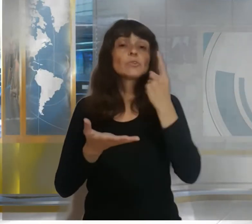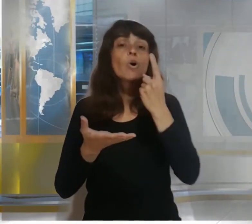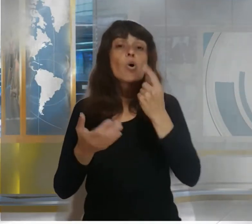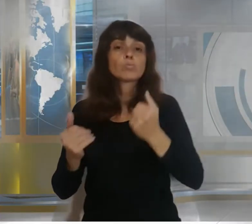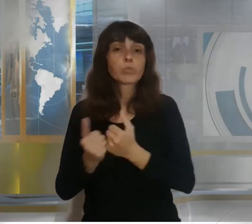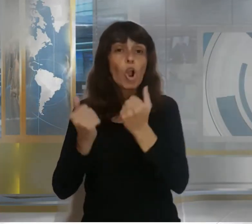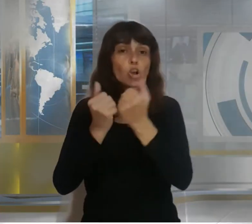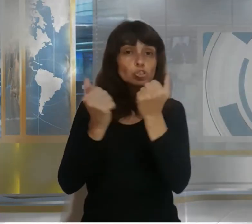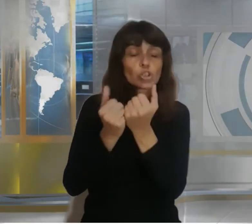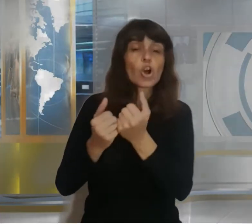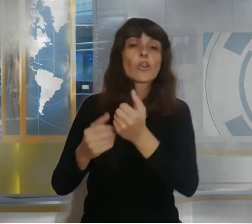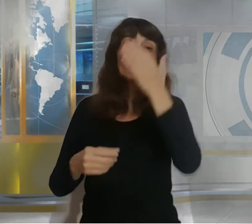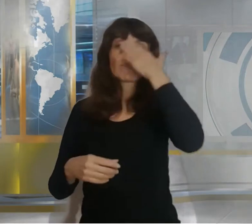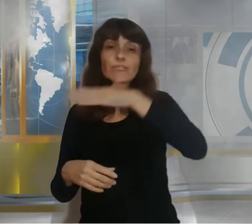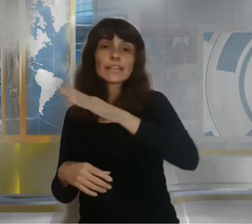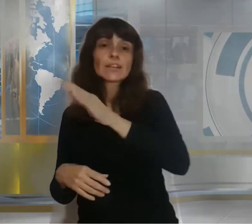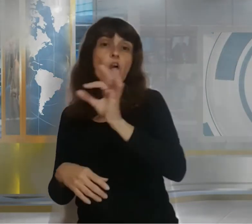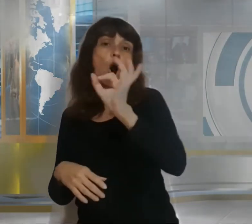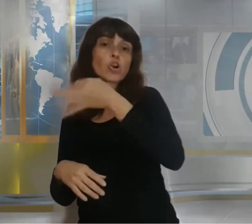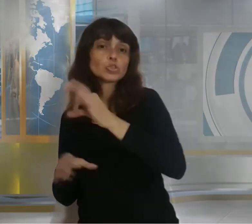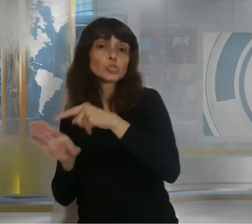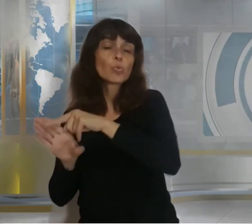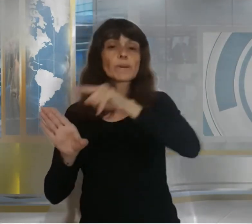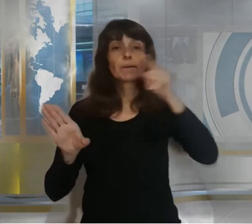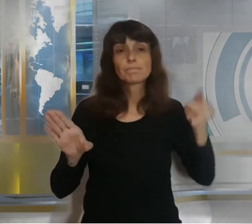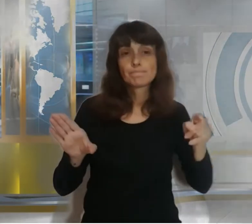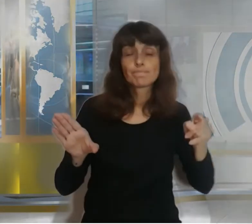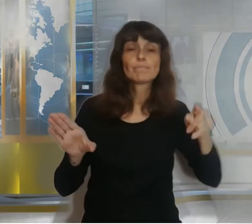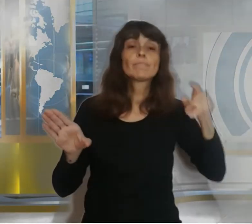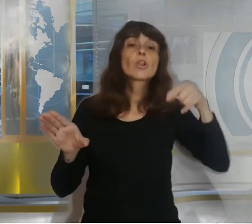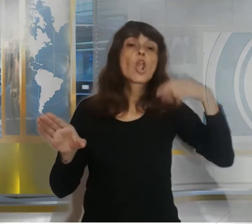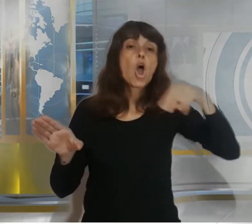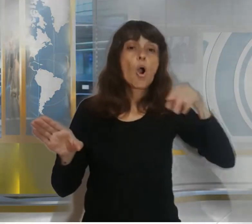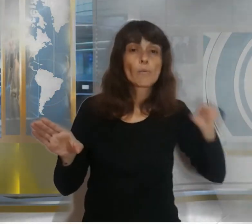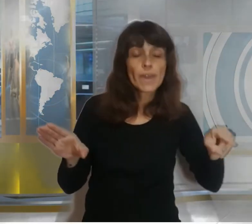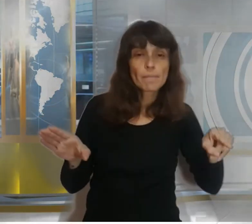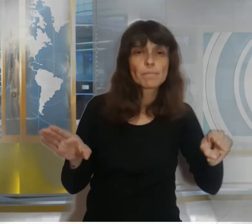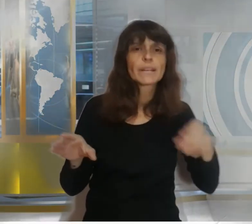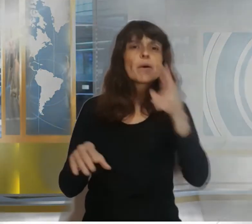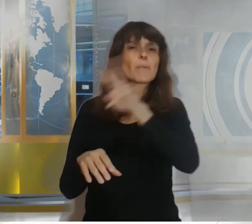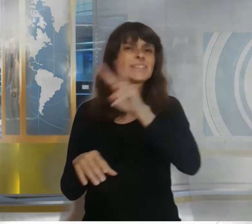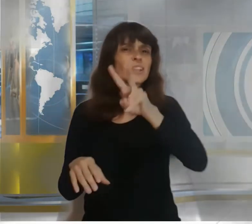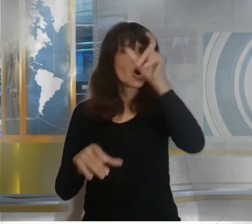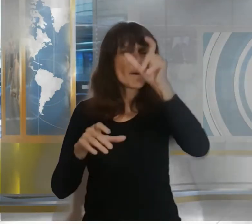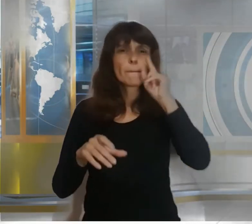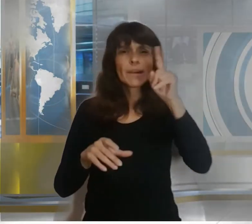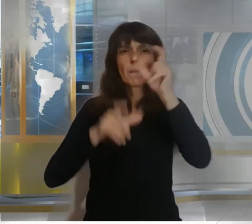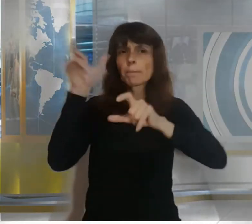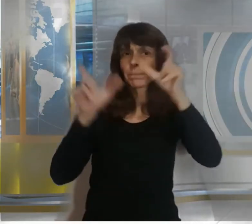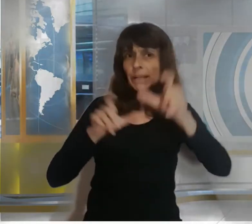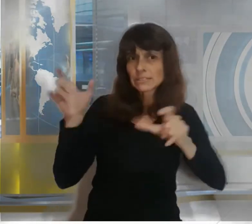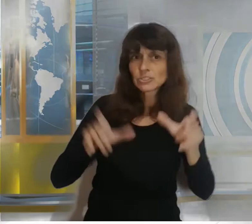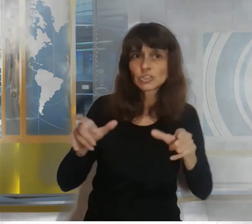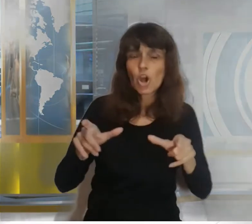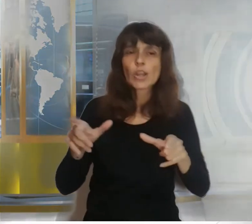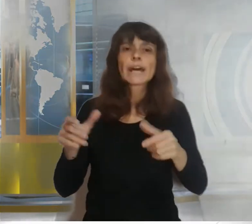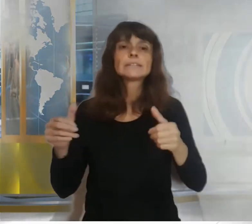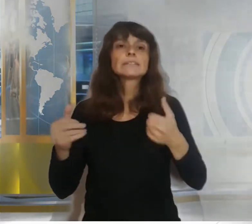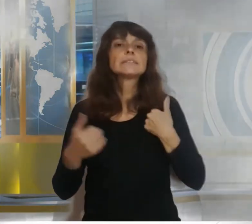fines de octubre y principios de noviembre e incluyó a 22.000 personas participantes de 16